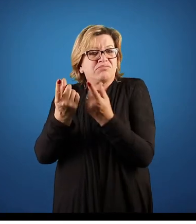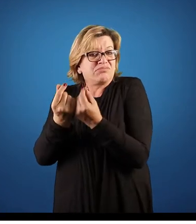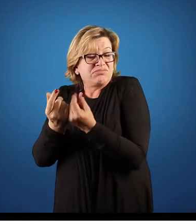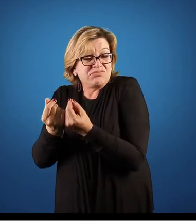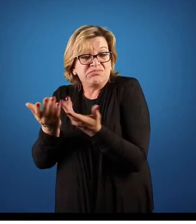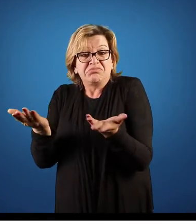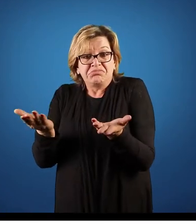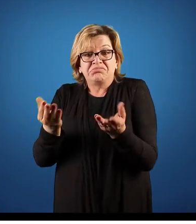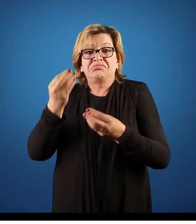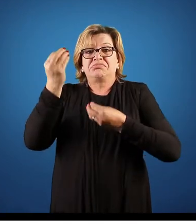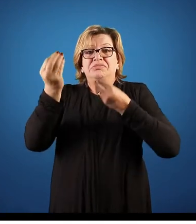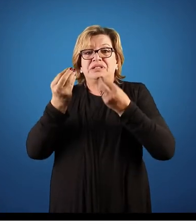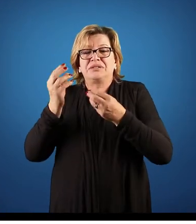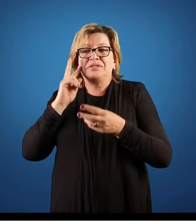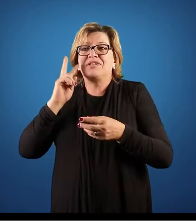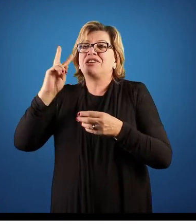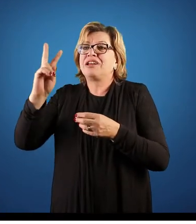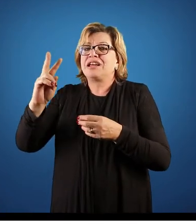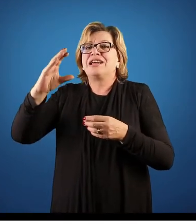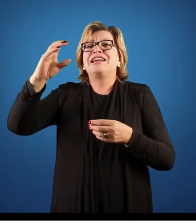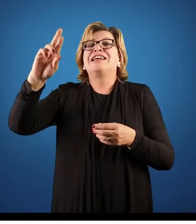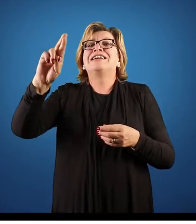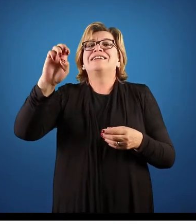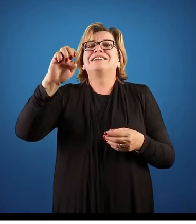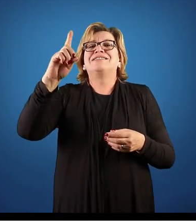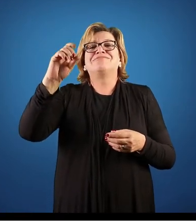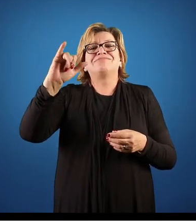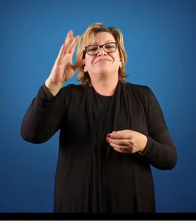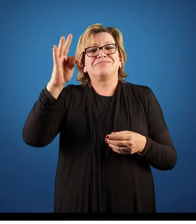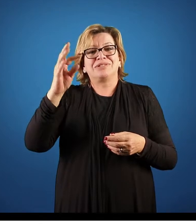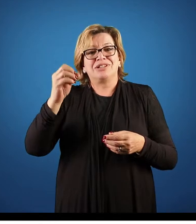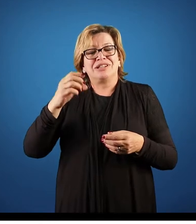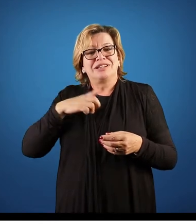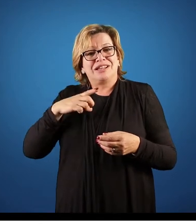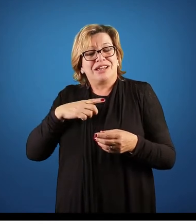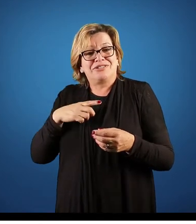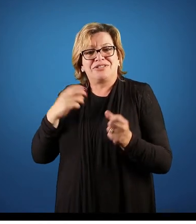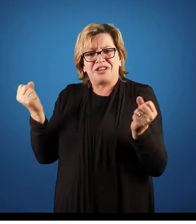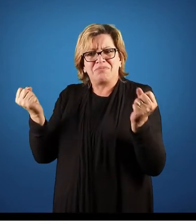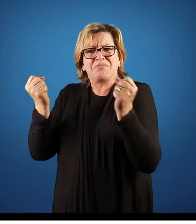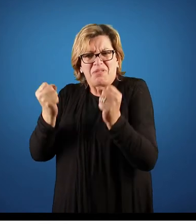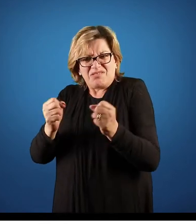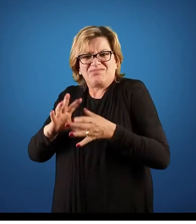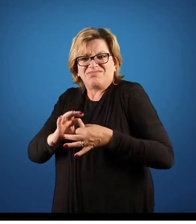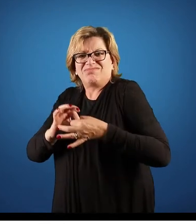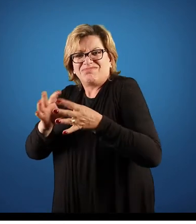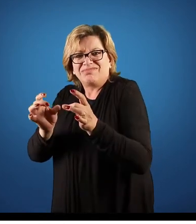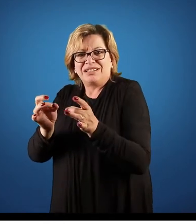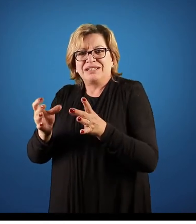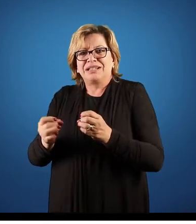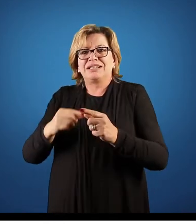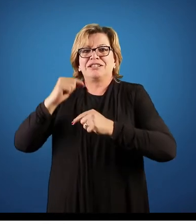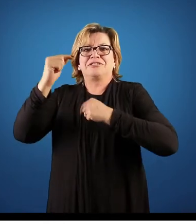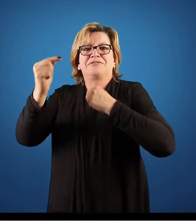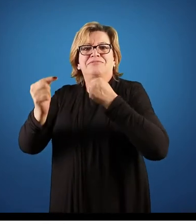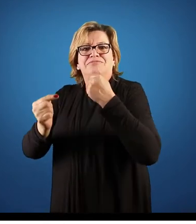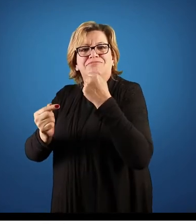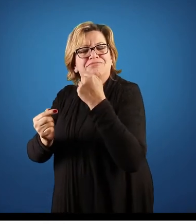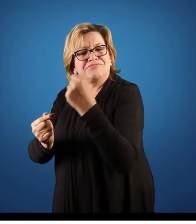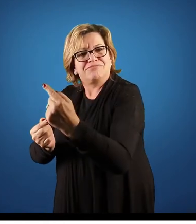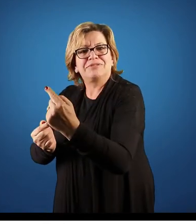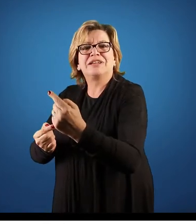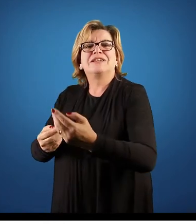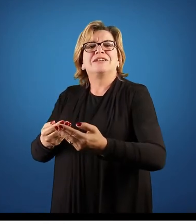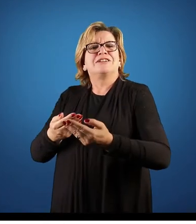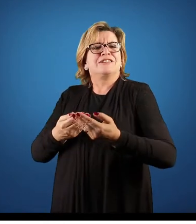cliente tem crédito ou não, se ele já pagou a mercadoria ou não, se ele pode ser liberado ou não. Depois vai lá para a parte